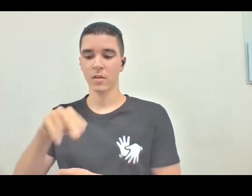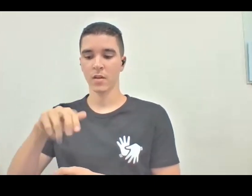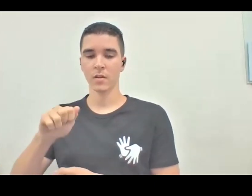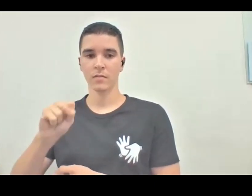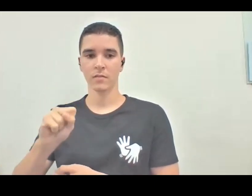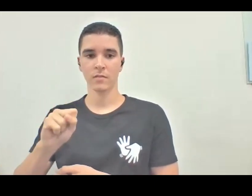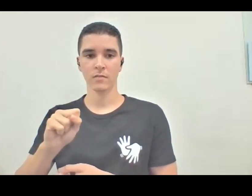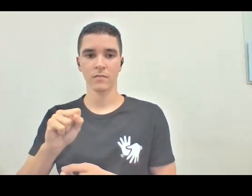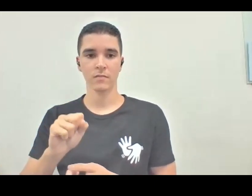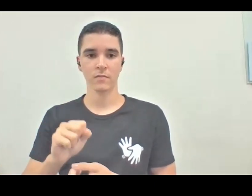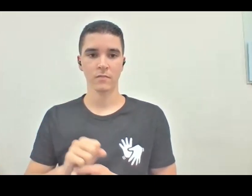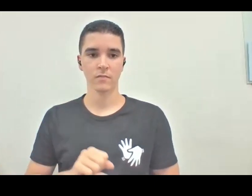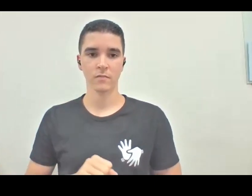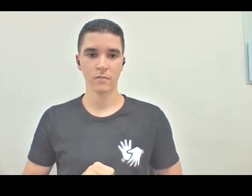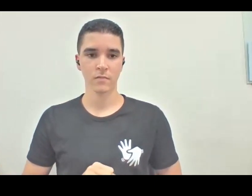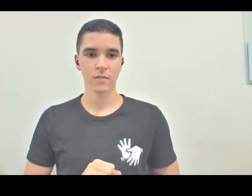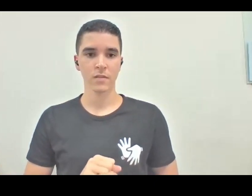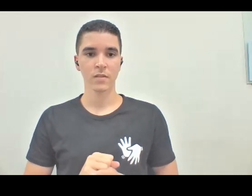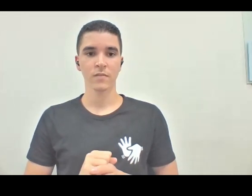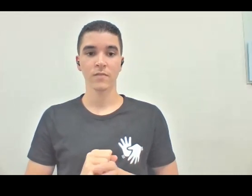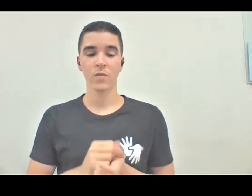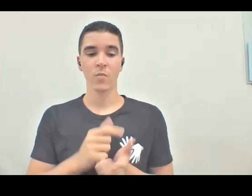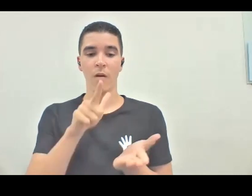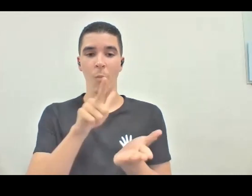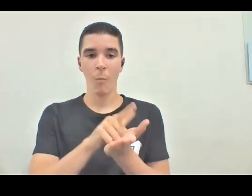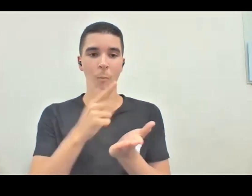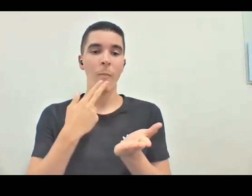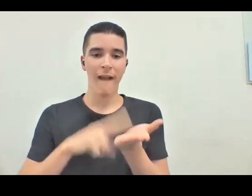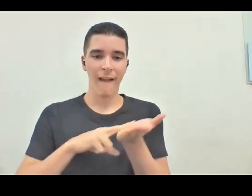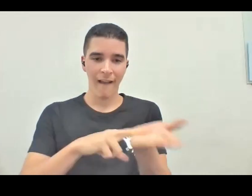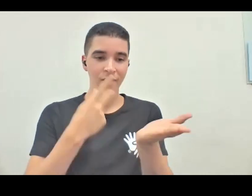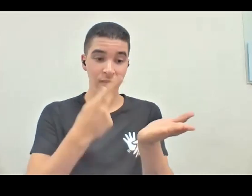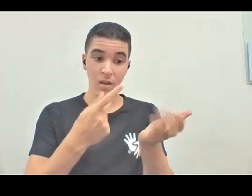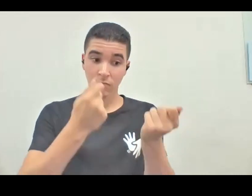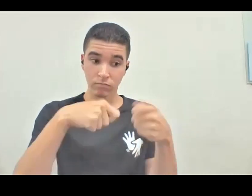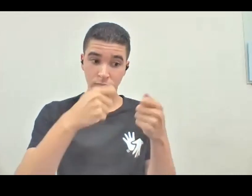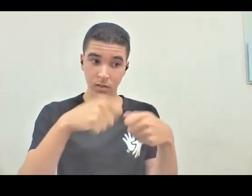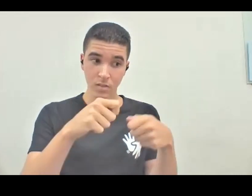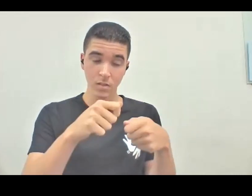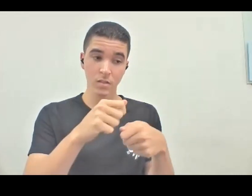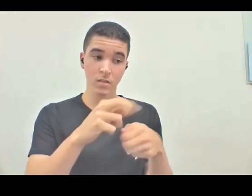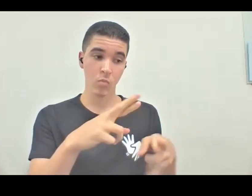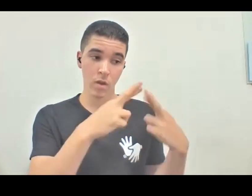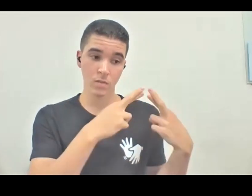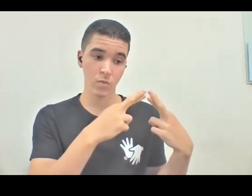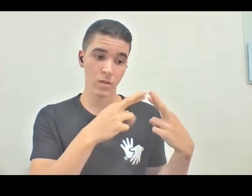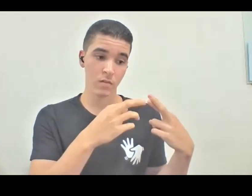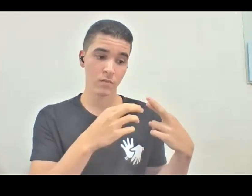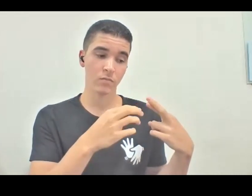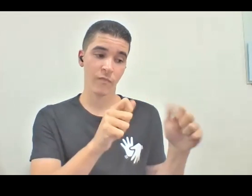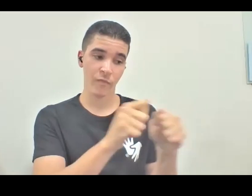fazer, alguém dessa Secretaria da Finanças vai ter que fazer, não é só do turismo, da educação, da cultura,